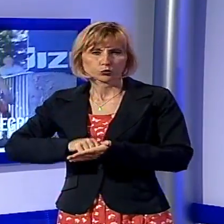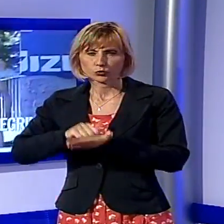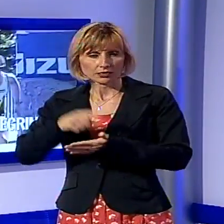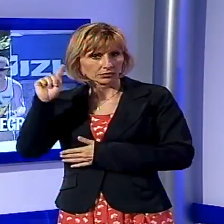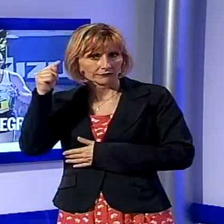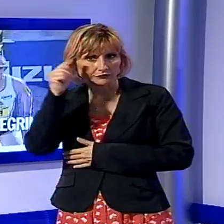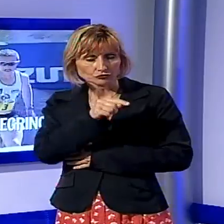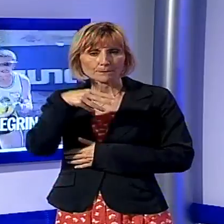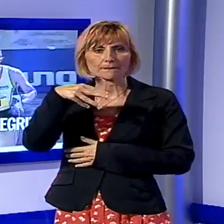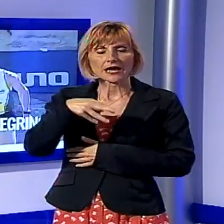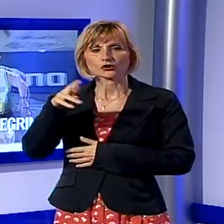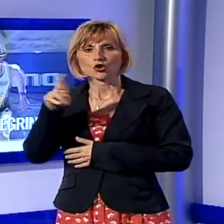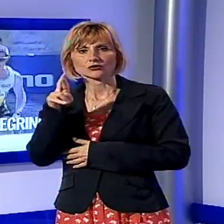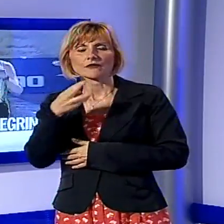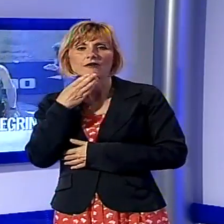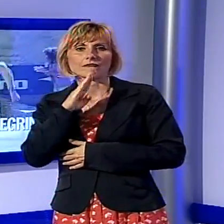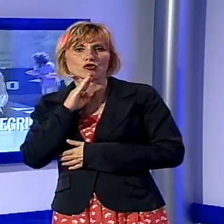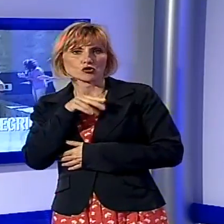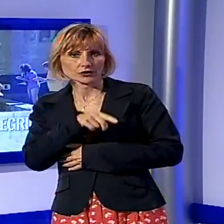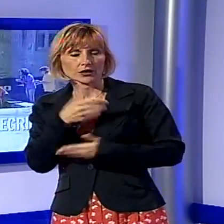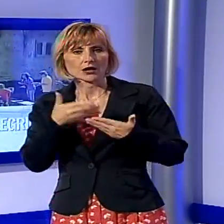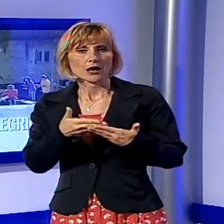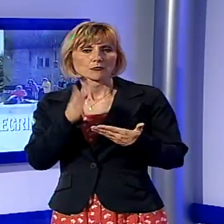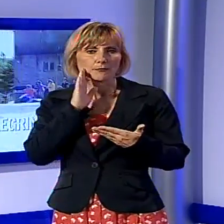i favoriti in capo maschile, Colse e Meroni in quello femminile.